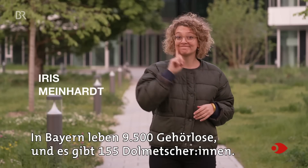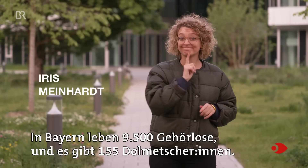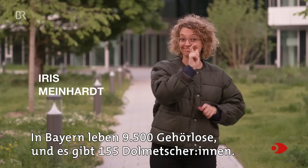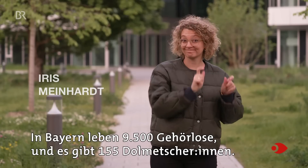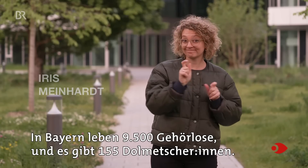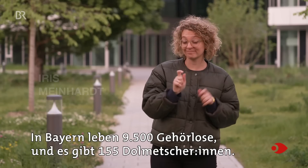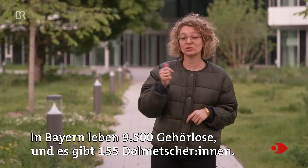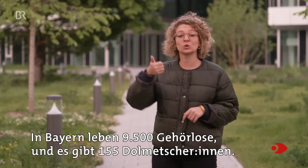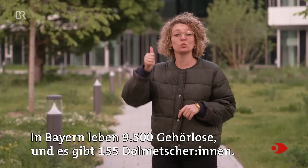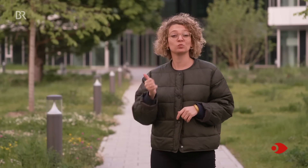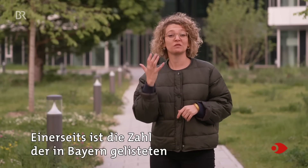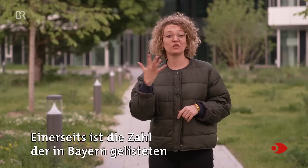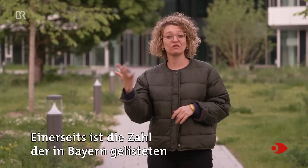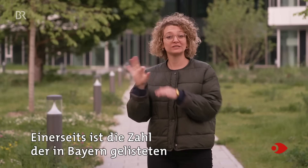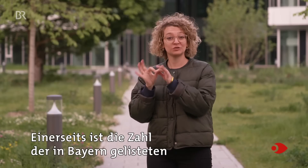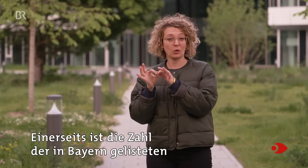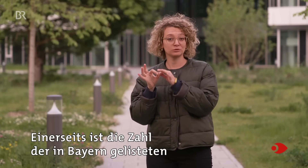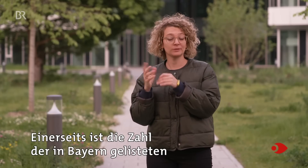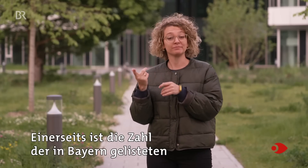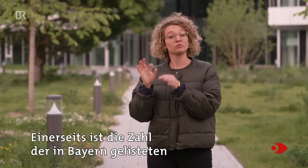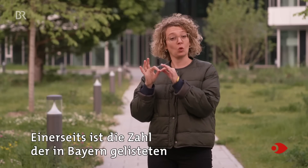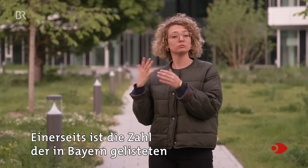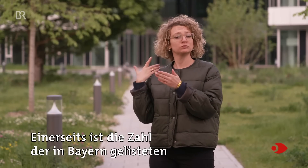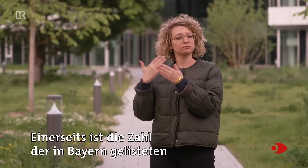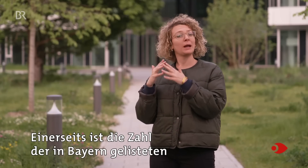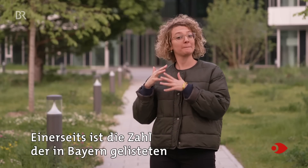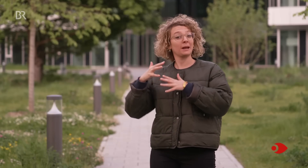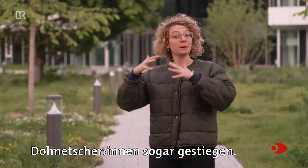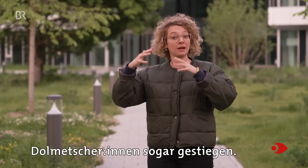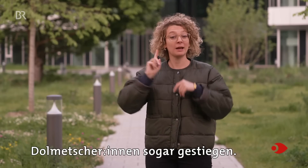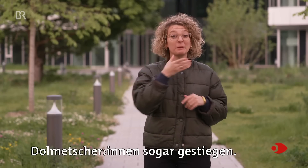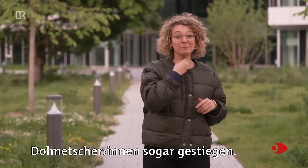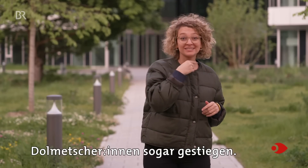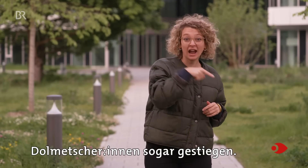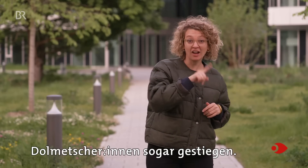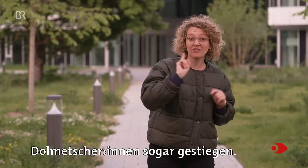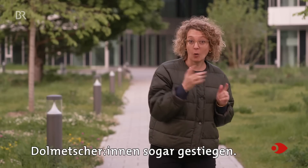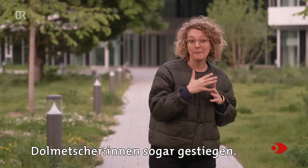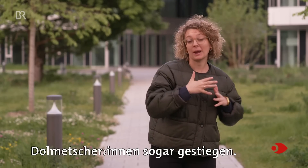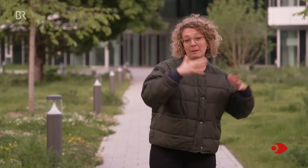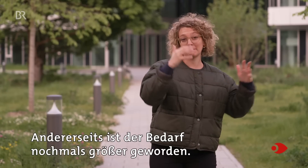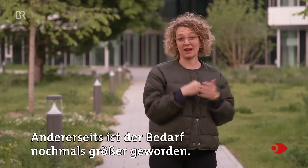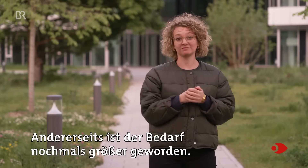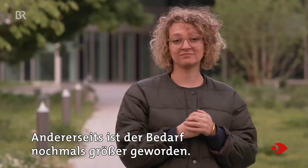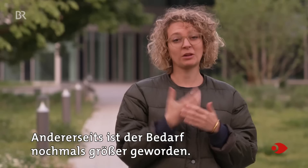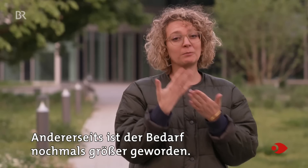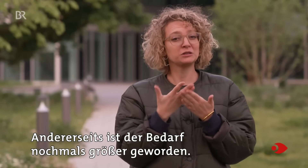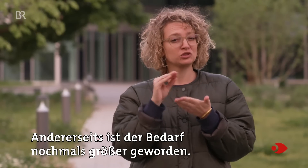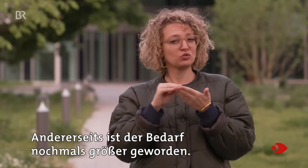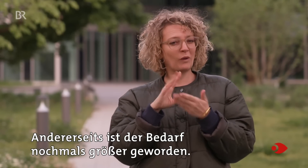155 DolmetscherInnen. Einerseits ist die Zahl der in Bayern gelisteten DolmetscherInnen sogar gestiegen. Andererseits ist der Bedarf nochmals